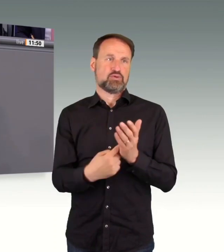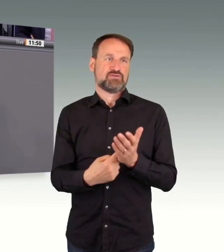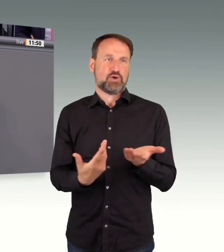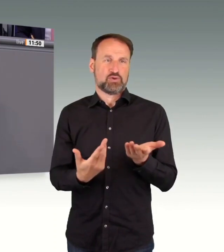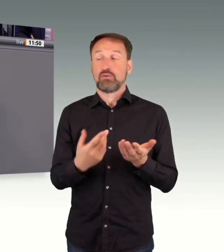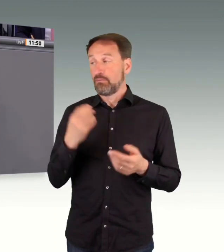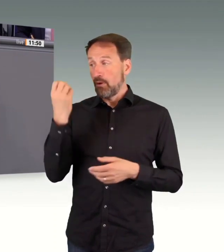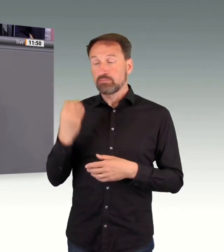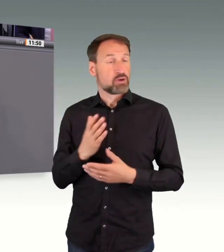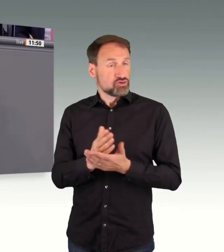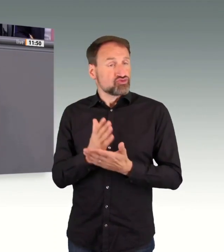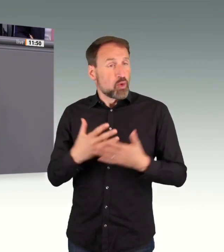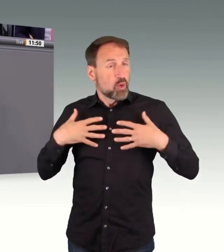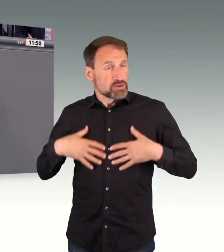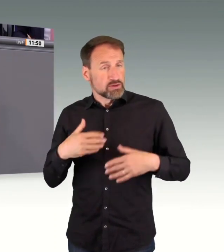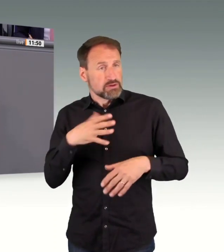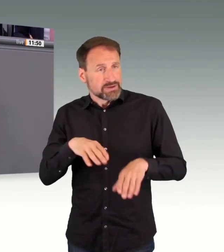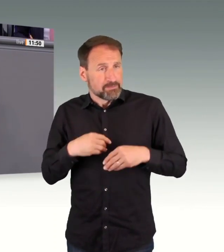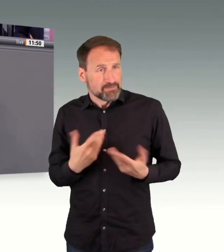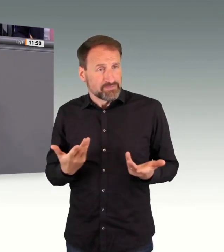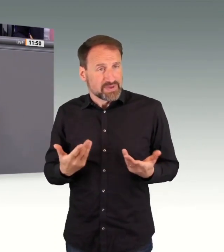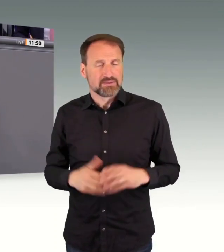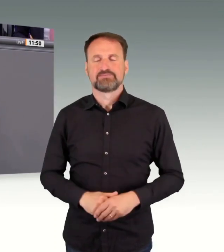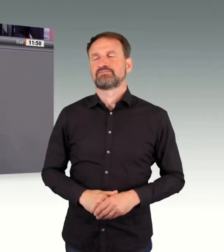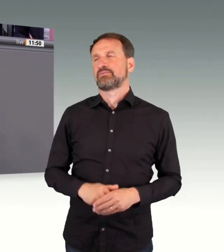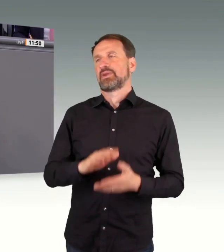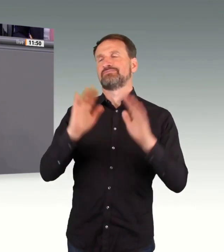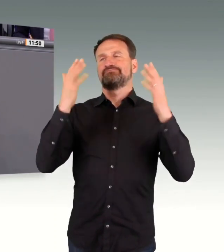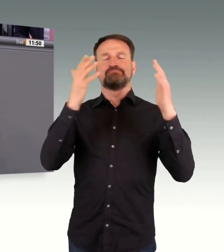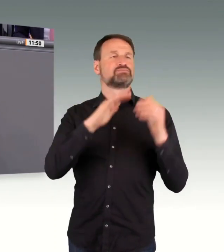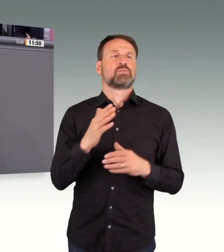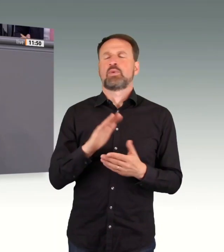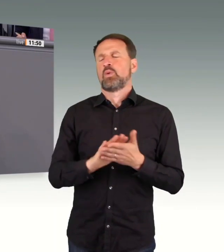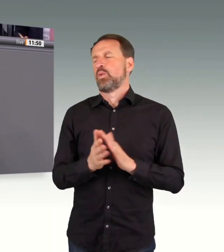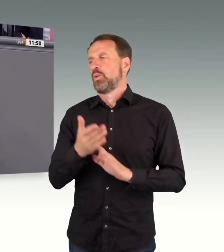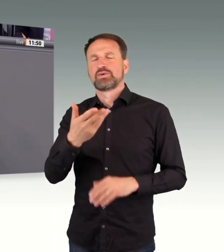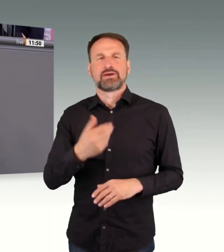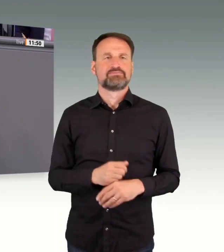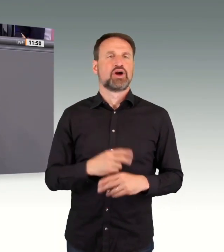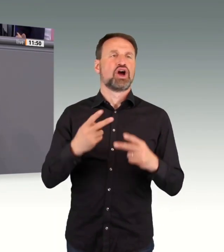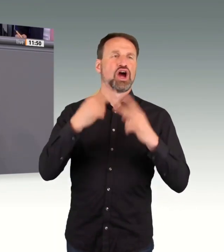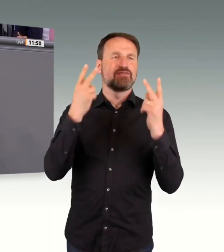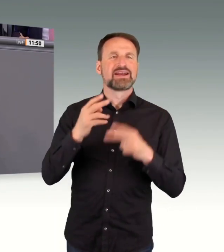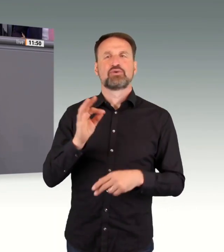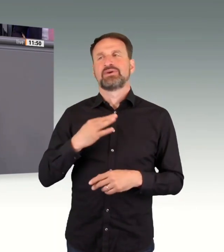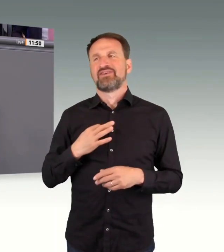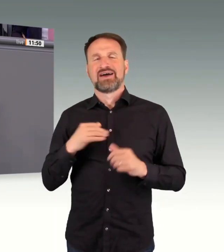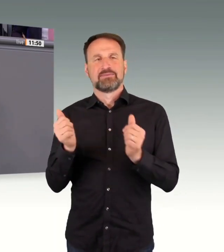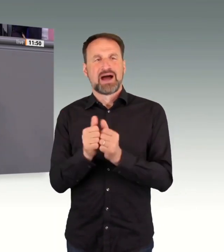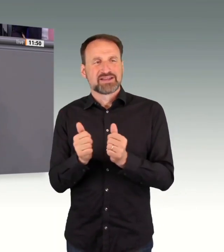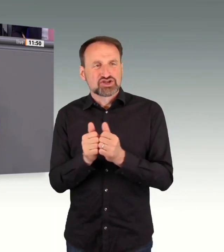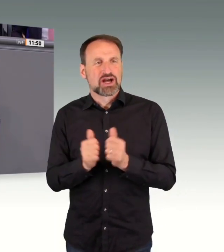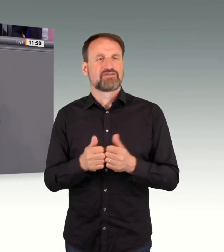Oder warum öffentlich-private Partnerschaften oder neue Auskunftsansprüche von Behörden zu schnelleren